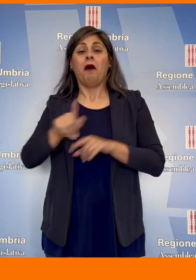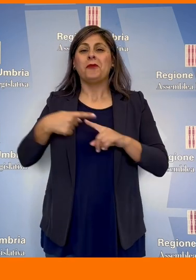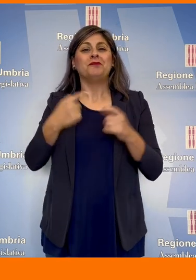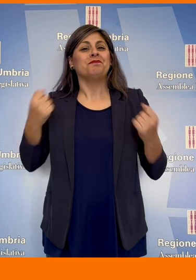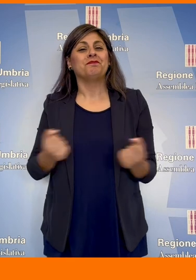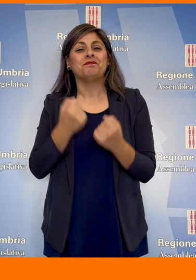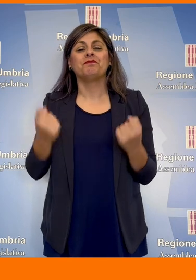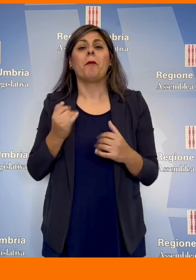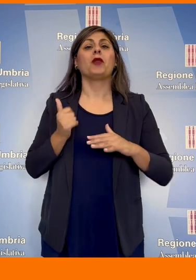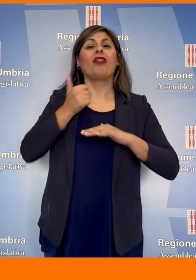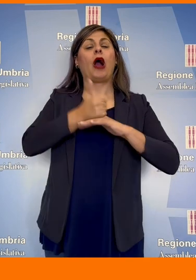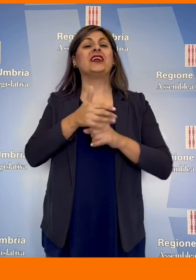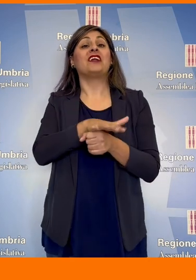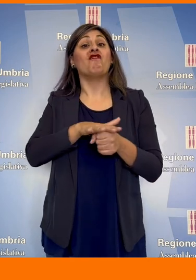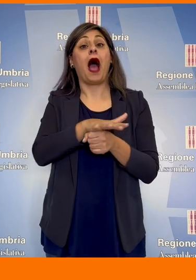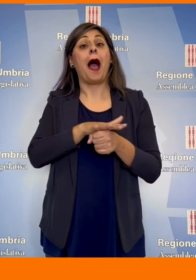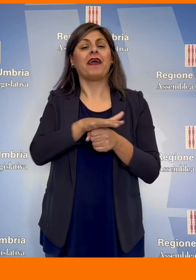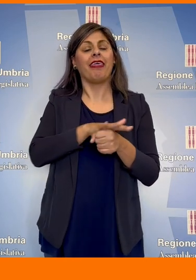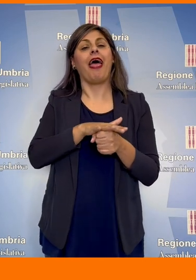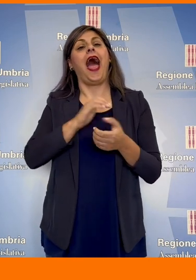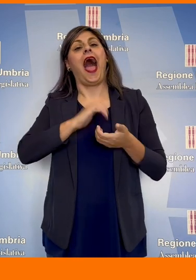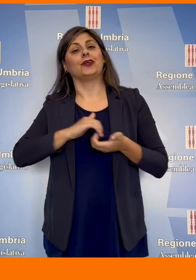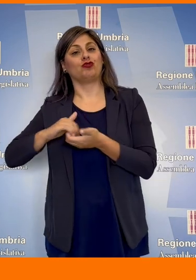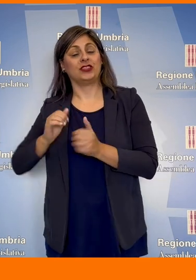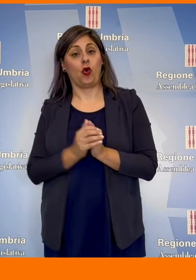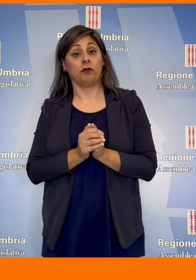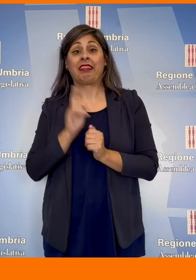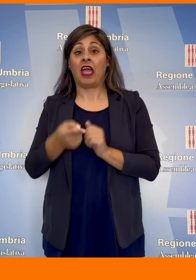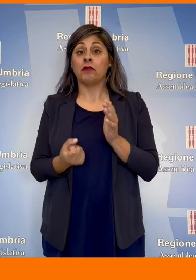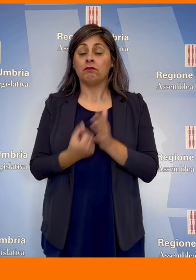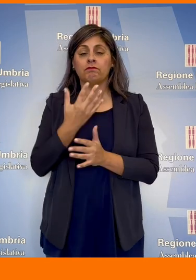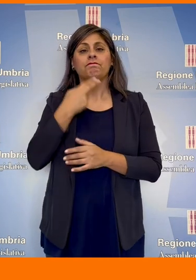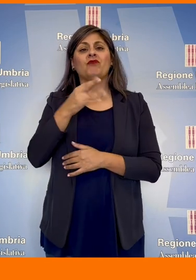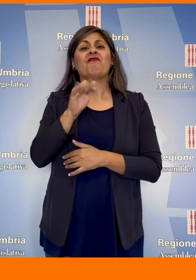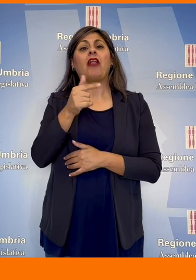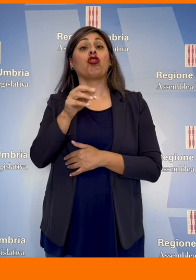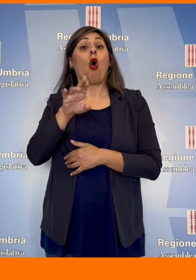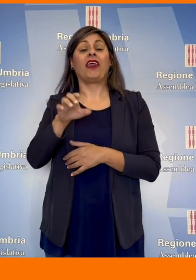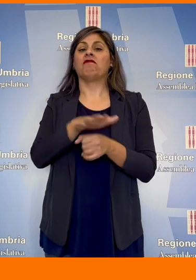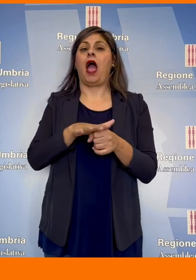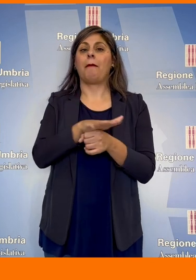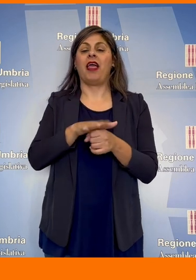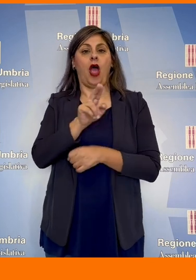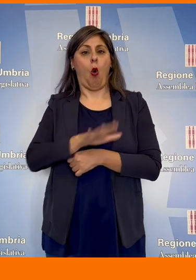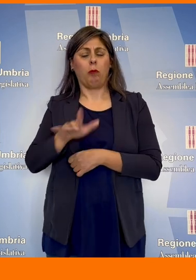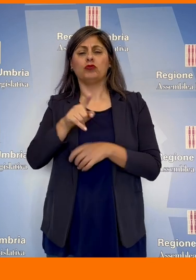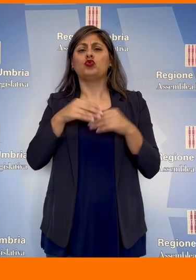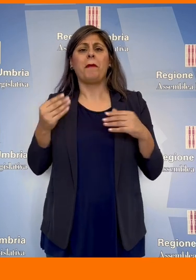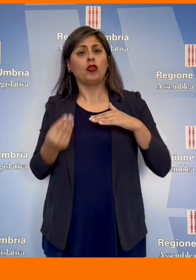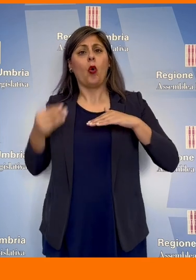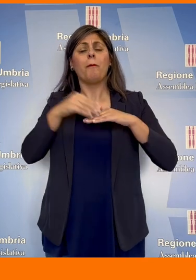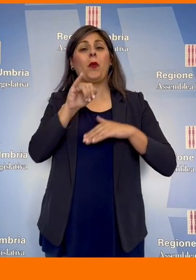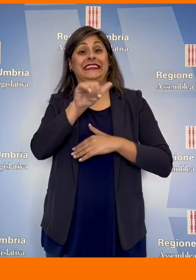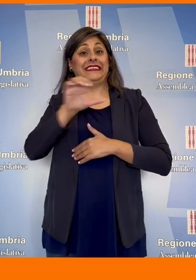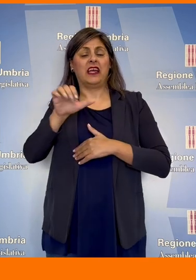promuovendo un maggiore protagonismo di famiglie e associazioni. Sarà istituito il Fattore Famiglia dell'Umbria, strumento integrativo